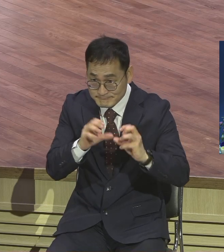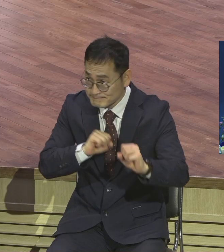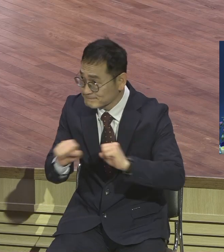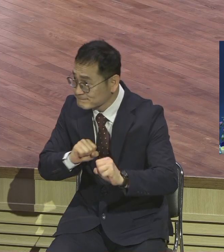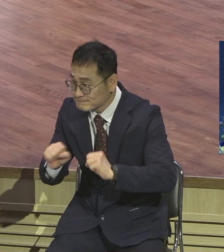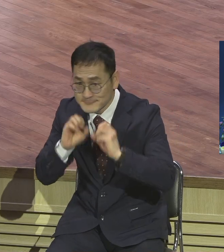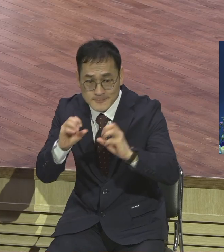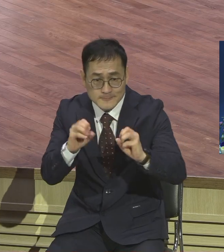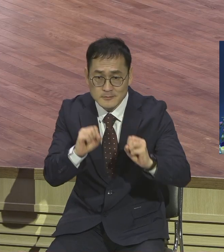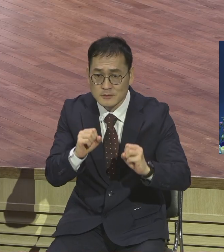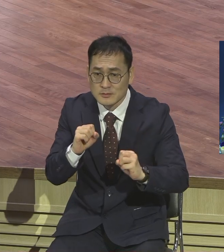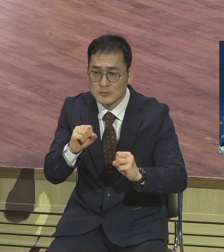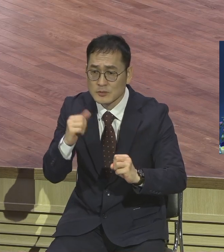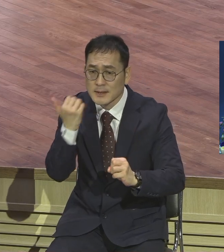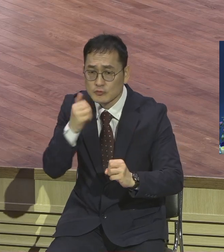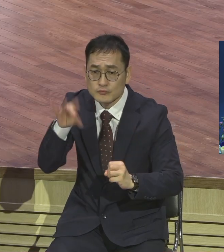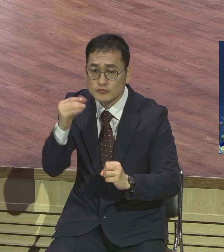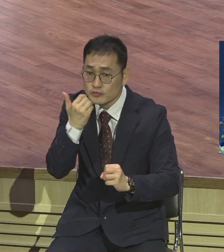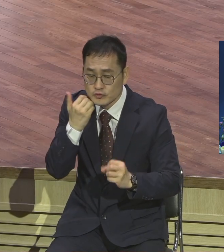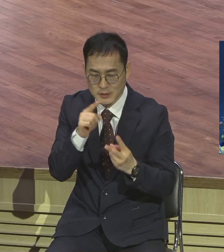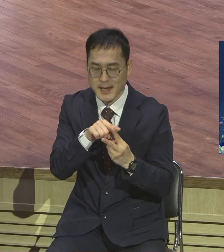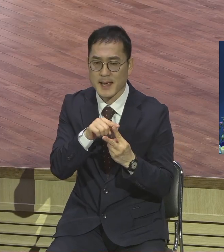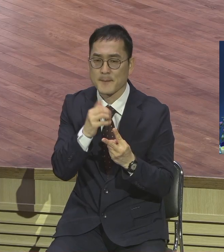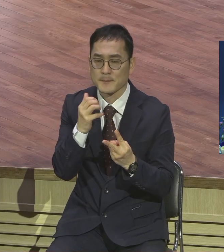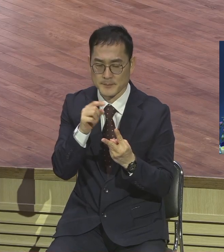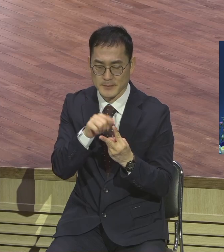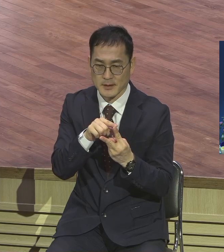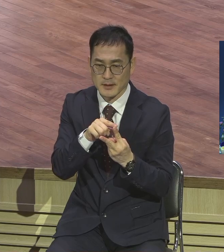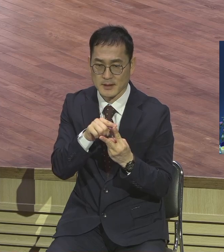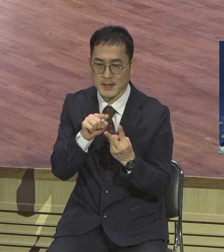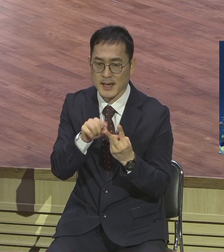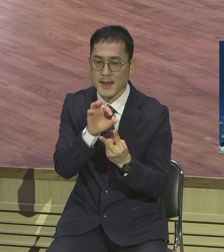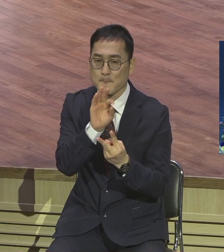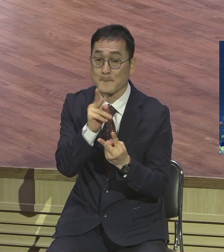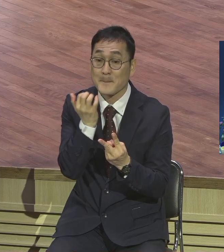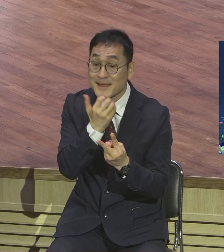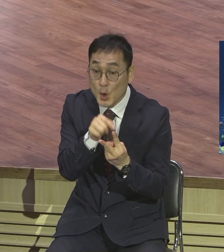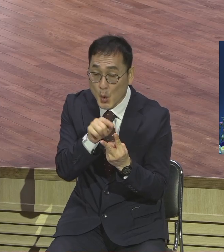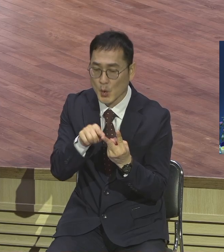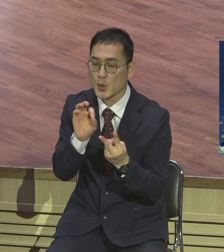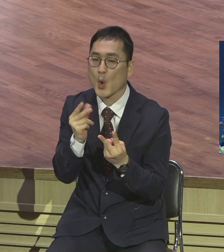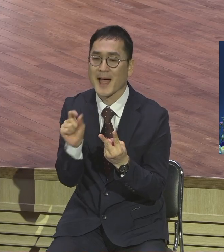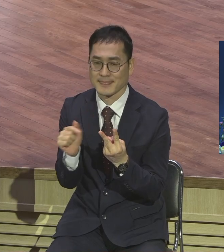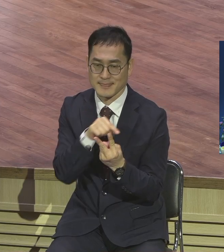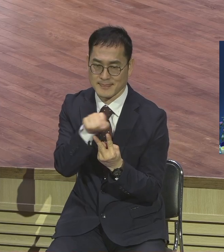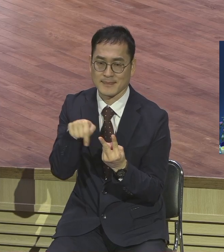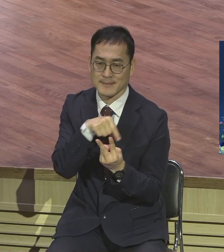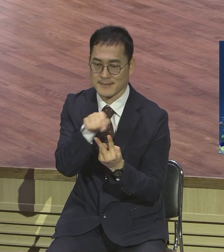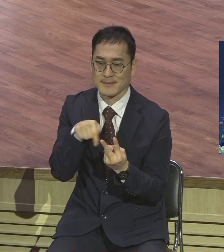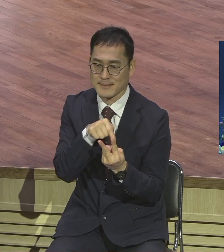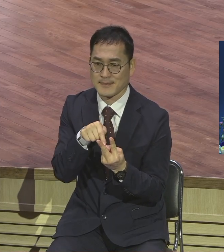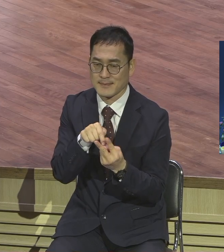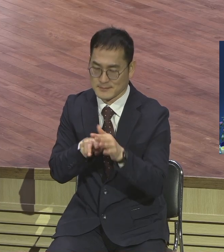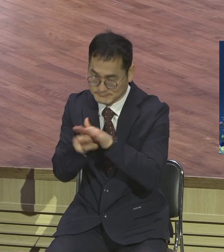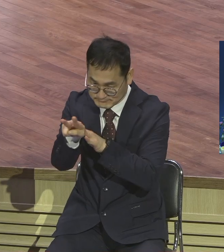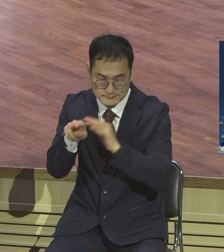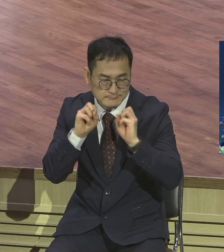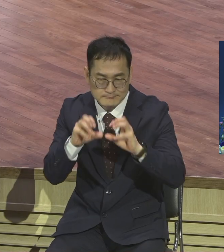베드로와 요한 나옵니다 사도연경 3장에 보면 계속해서 베드로와 요한 베드로와의 표현이 반복해서 이렇게 계속 나타나는데